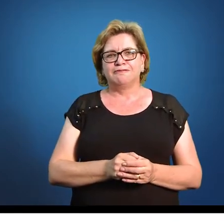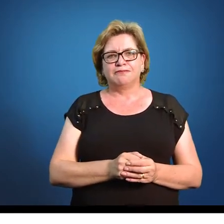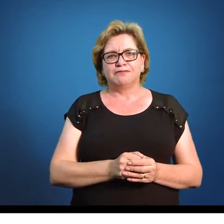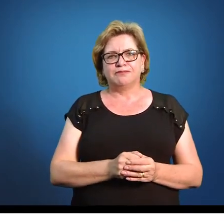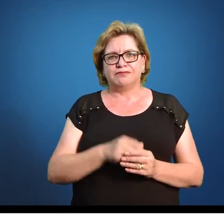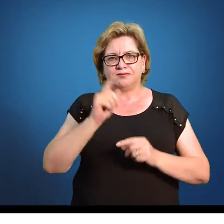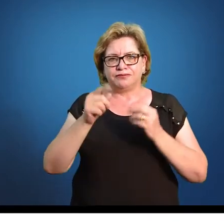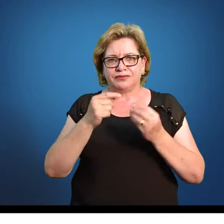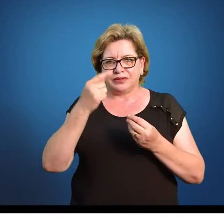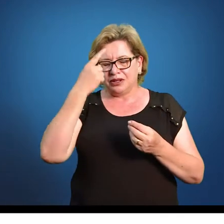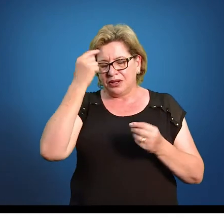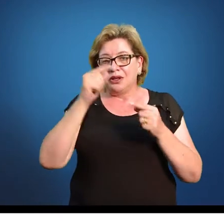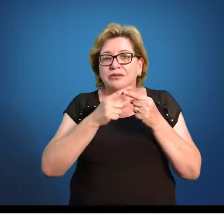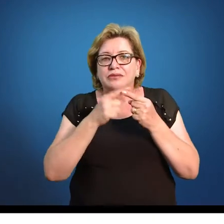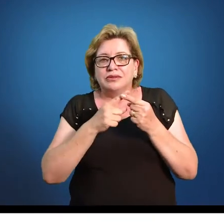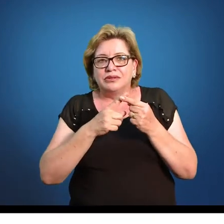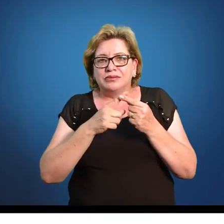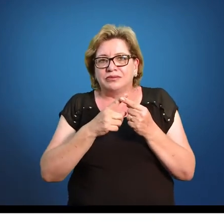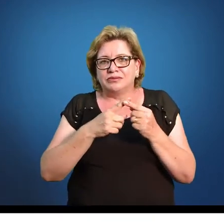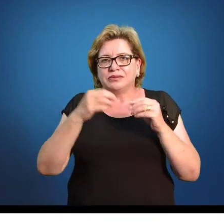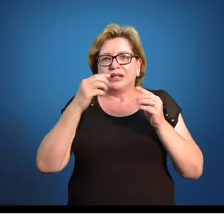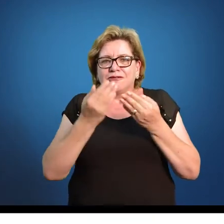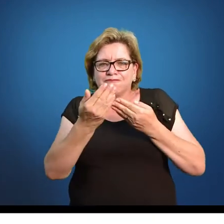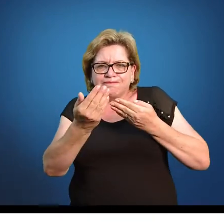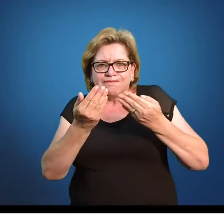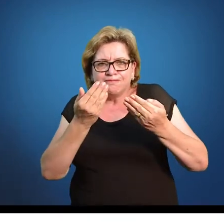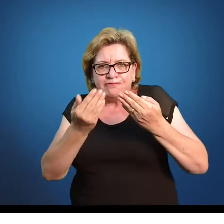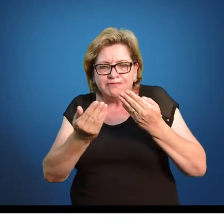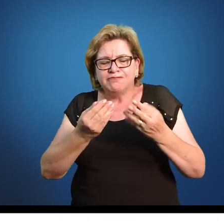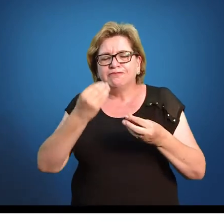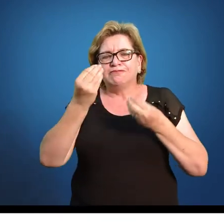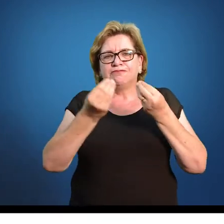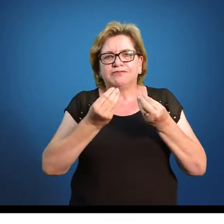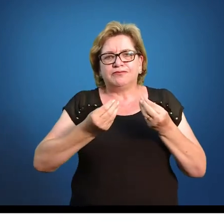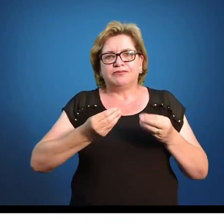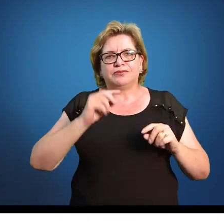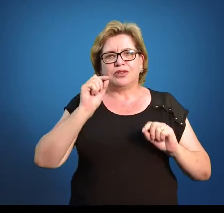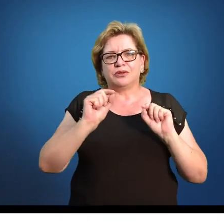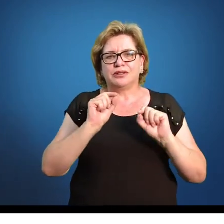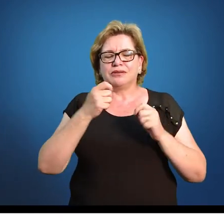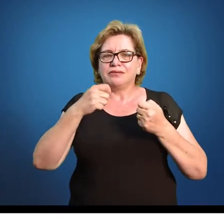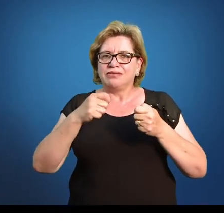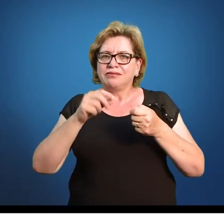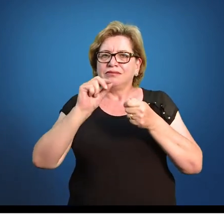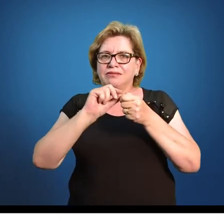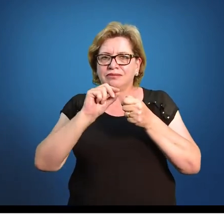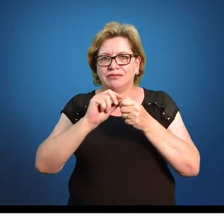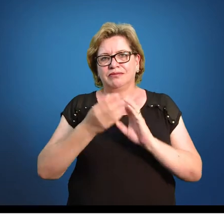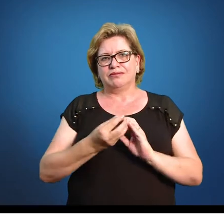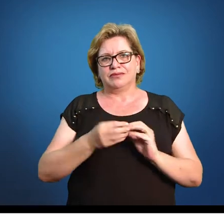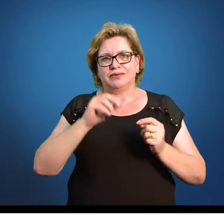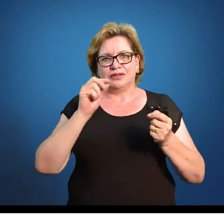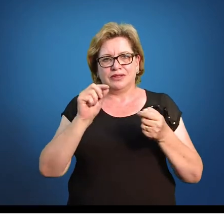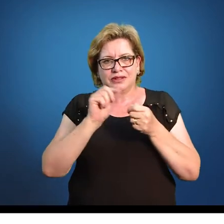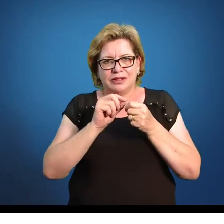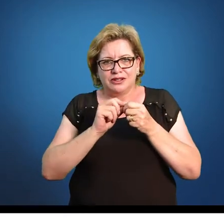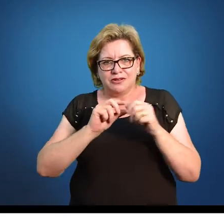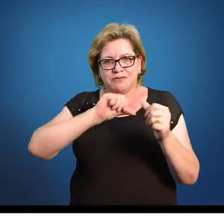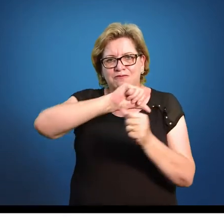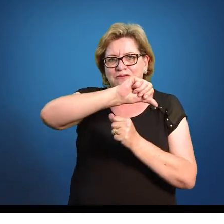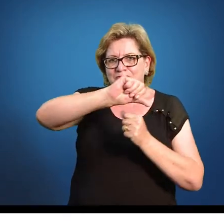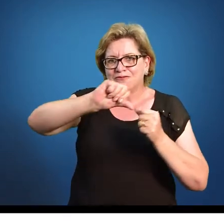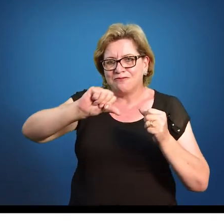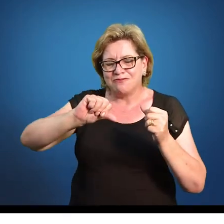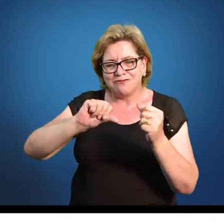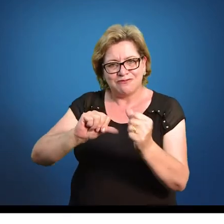A ideia dela ser relativa é porque ela é em relação a um determinado valor. Então o que eu preciso fazer? Eu preciso converter esses